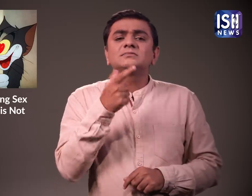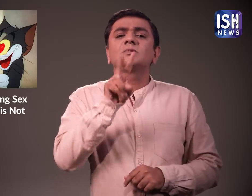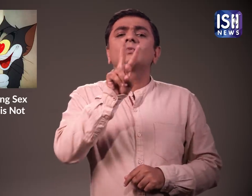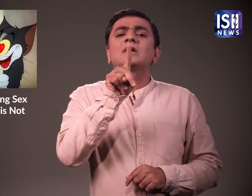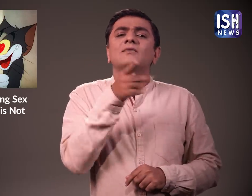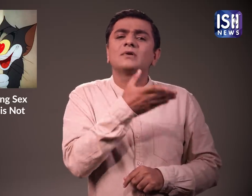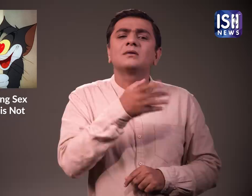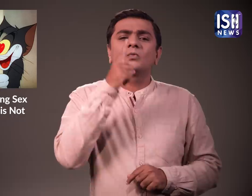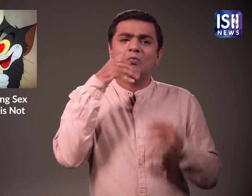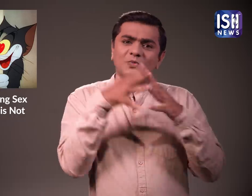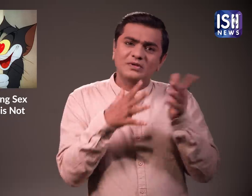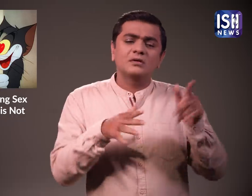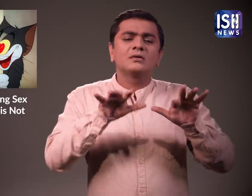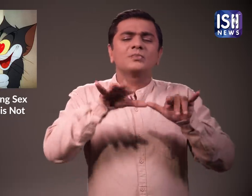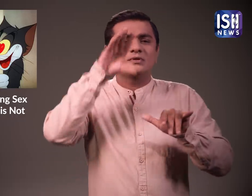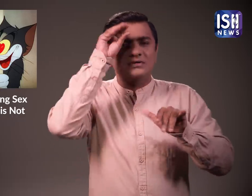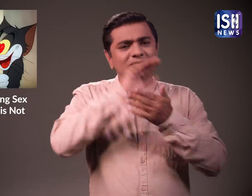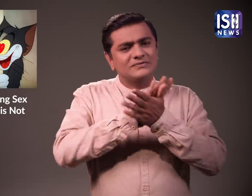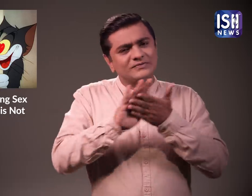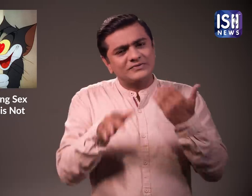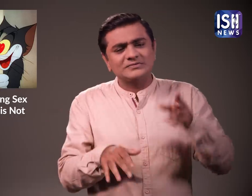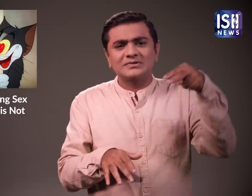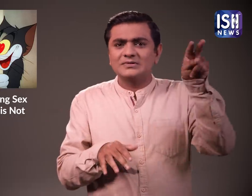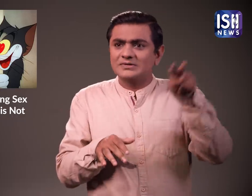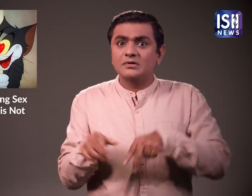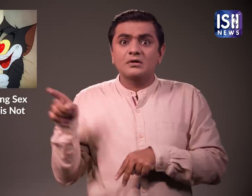लौट रही 21 साल की महिला का कला रेद कर हत्या कर दी थी